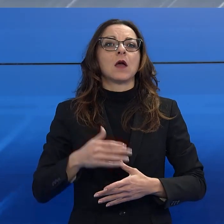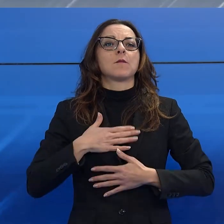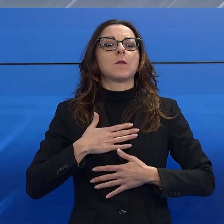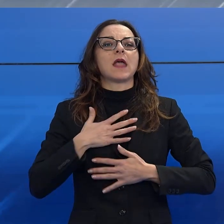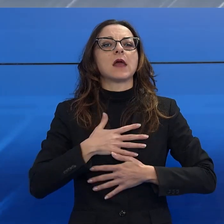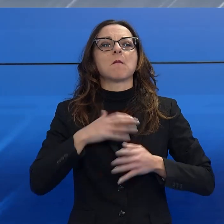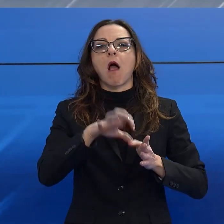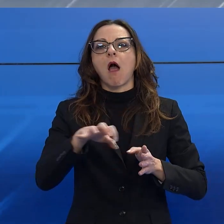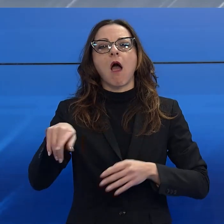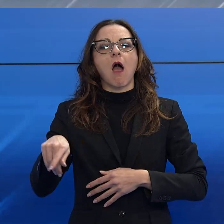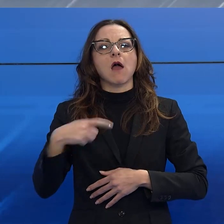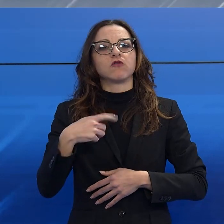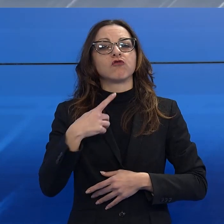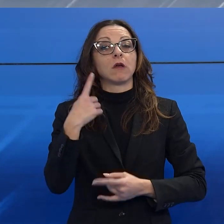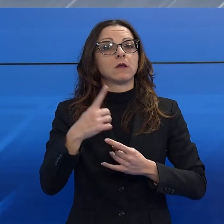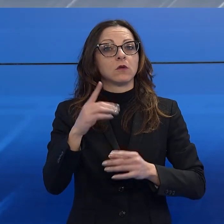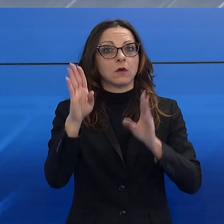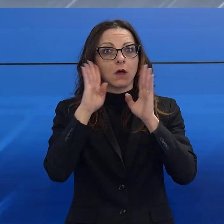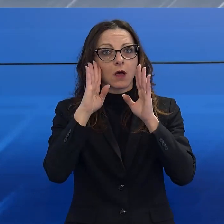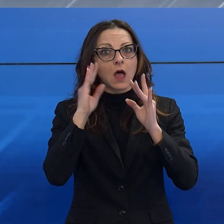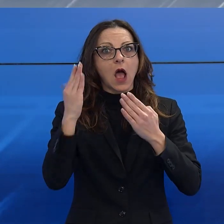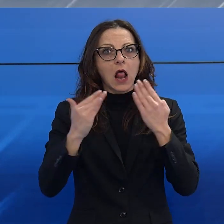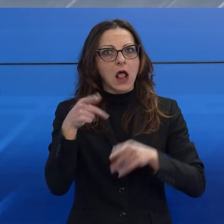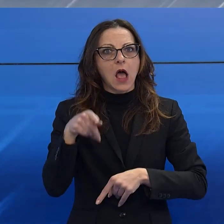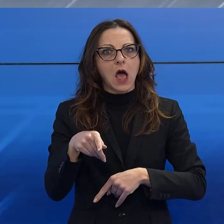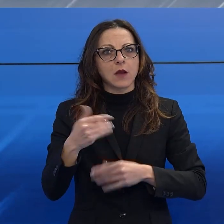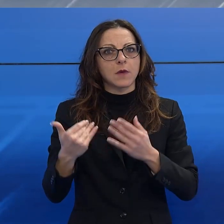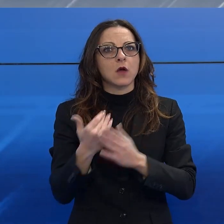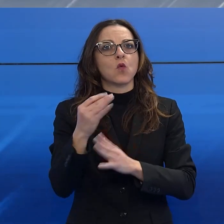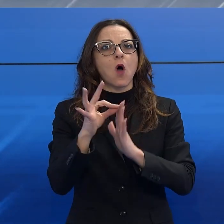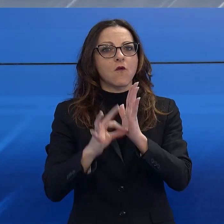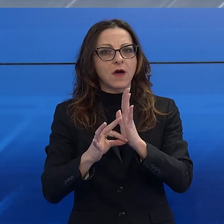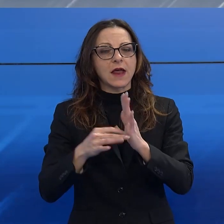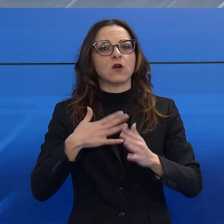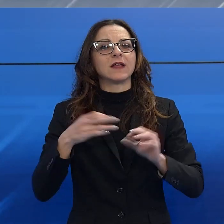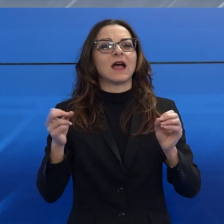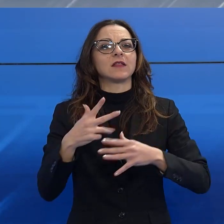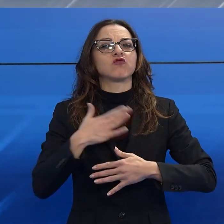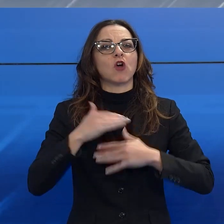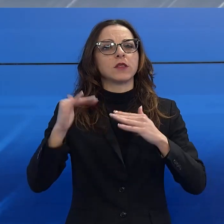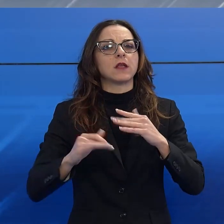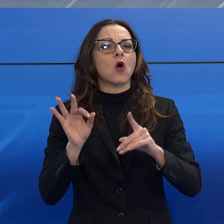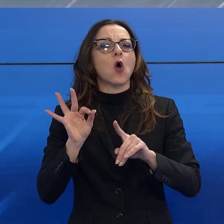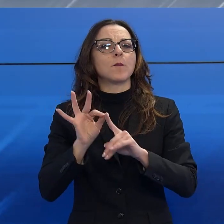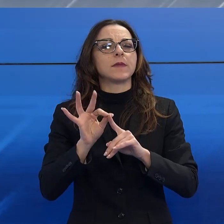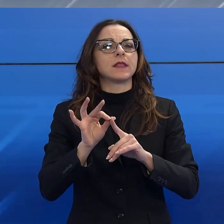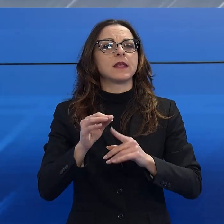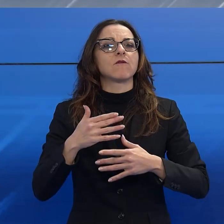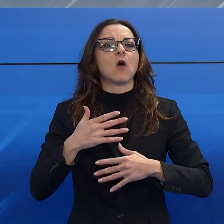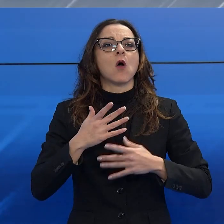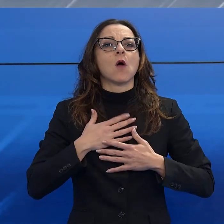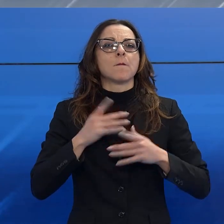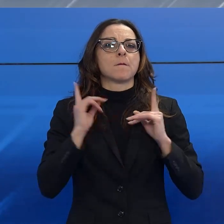l'allarme per la nuova norma che porta a 18 anni l'età minima per avere il brevetto di bagnino.